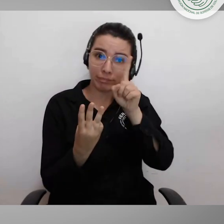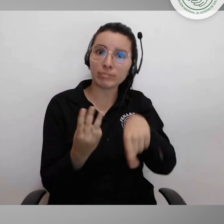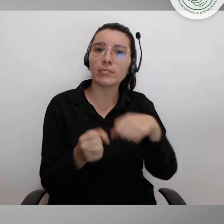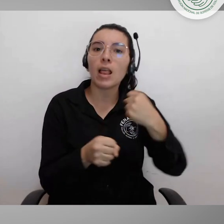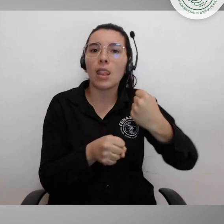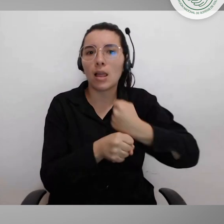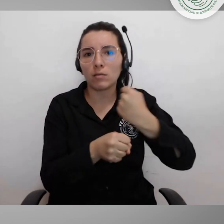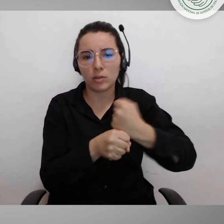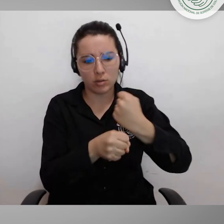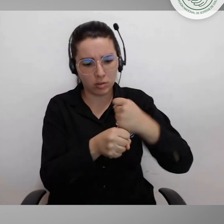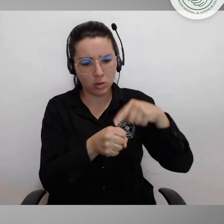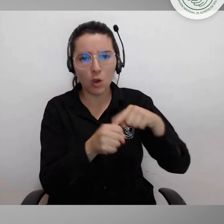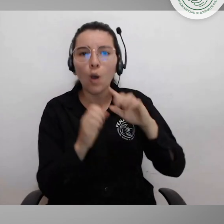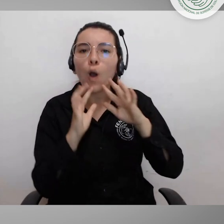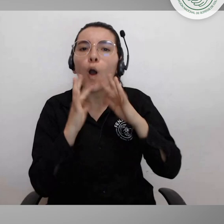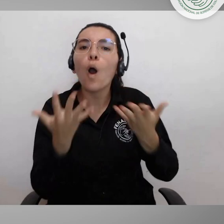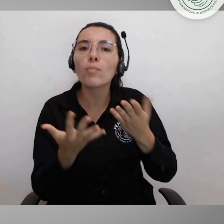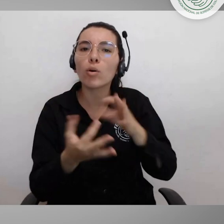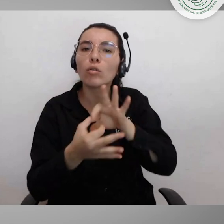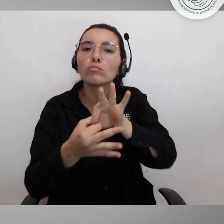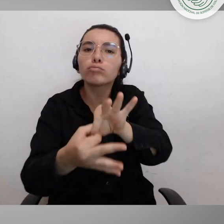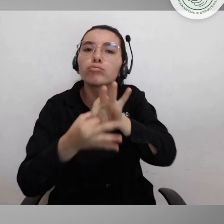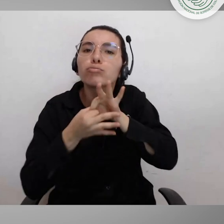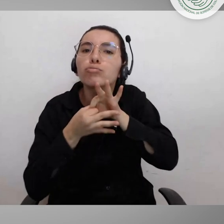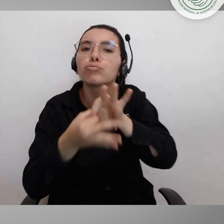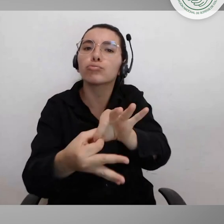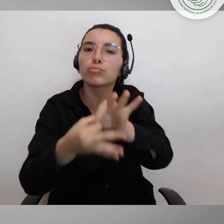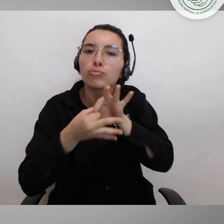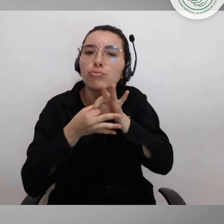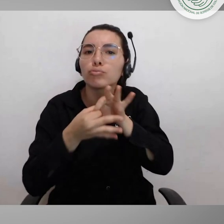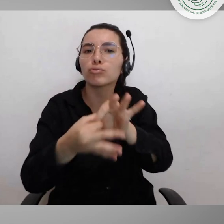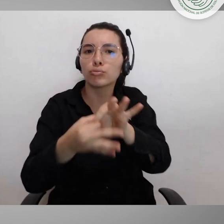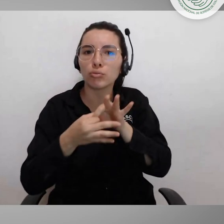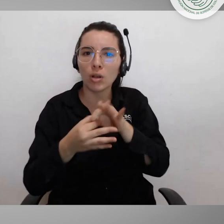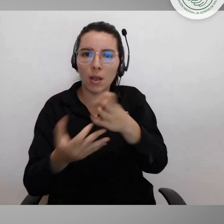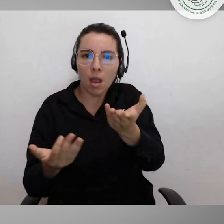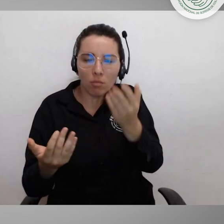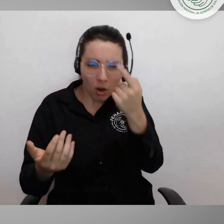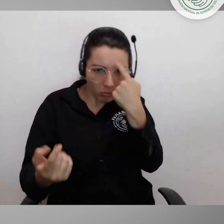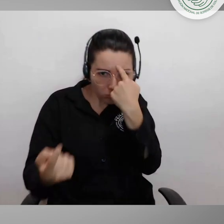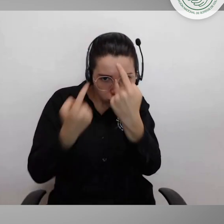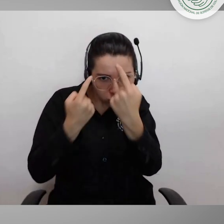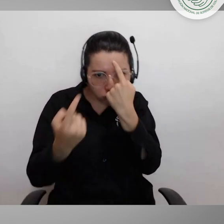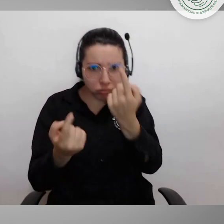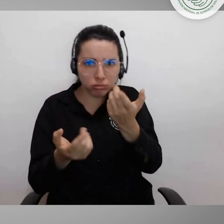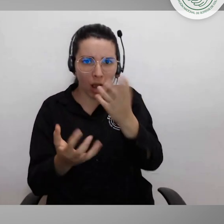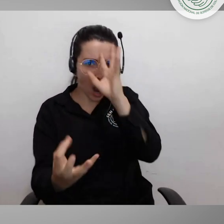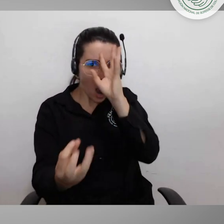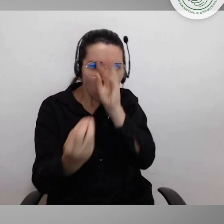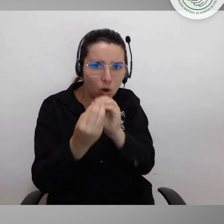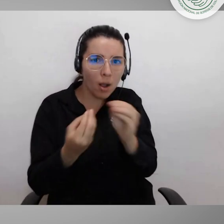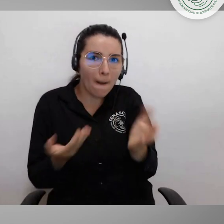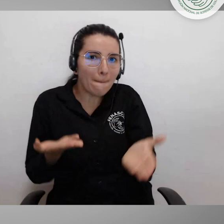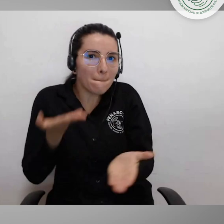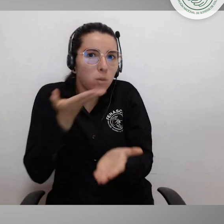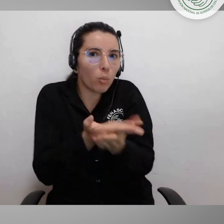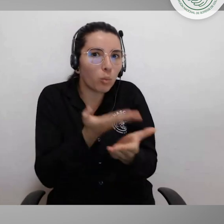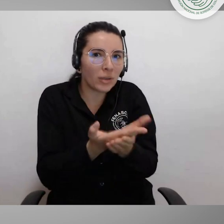en términos de la reforma laboral que va a haber, cómo es que vamos juntos a construir la